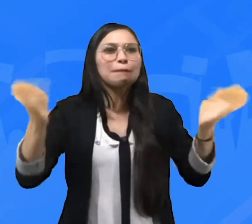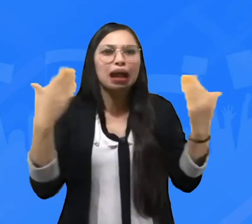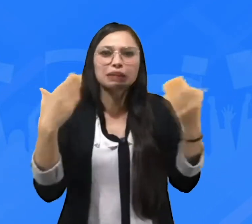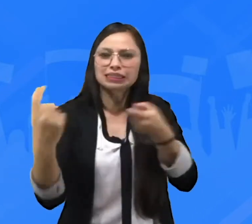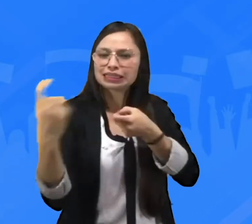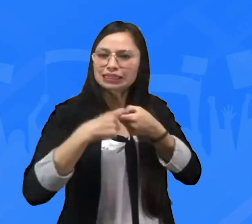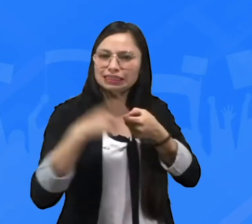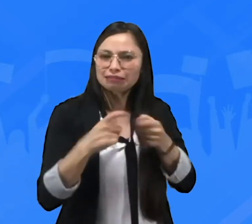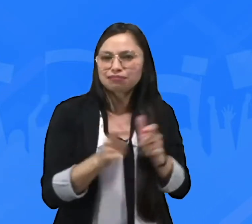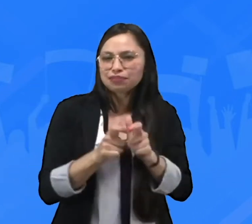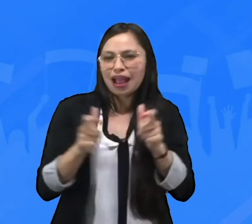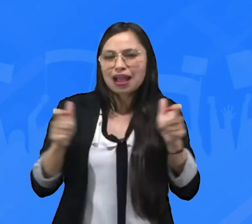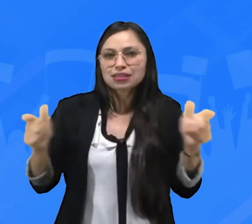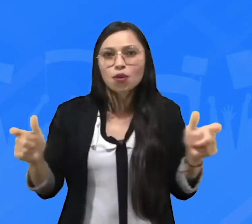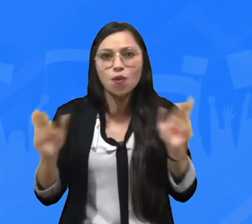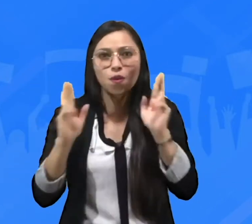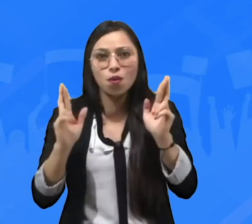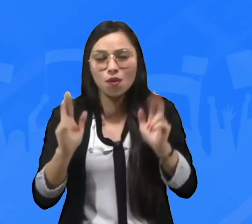personas más continúen registrándose.